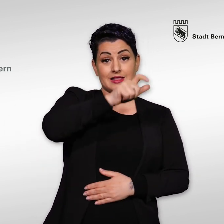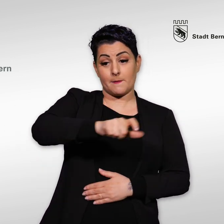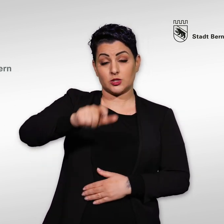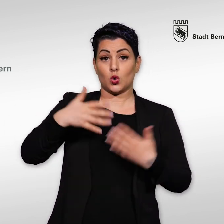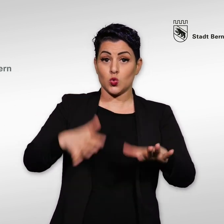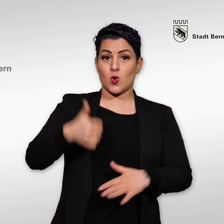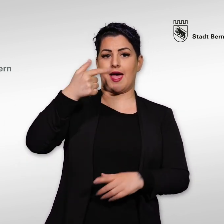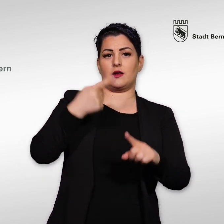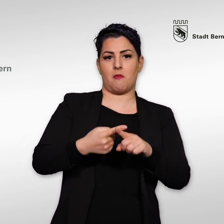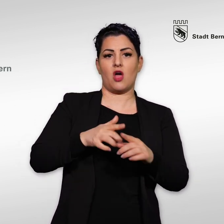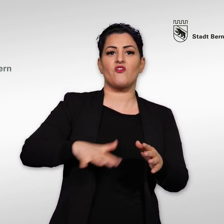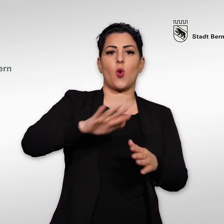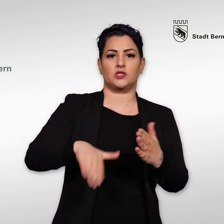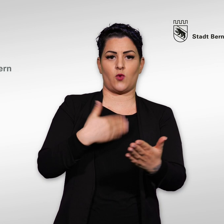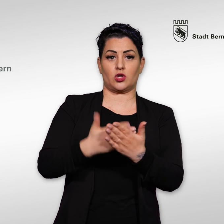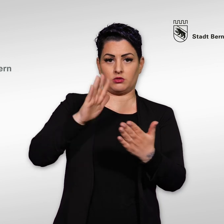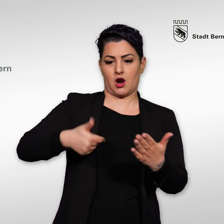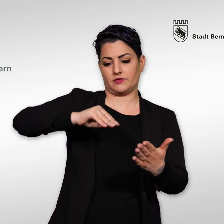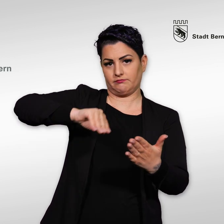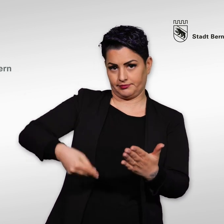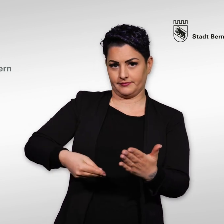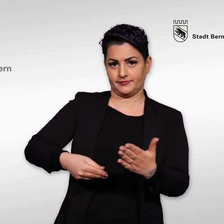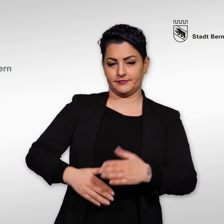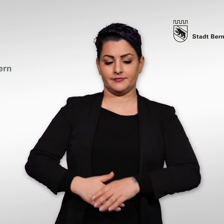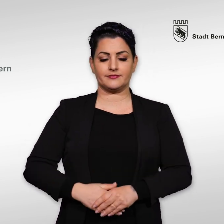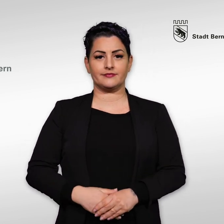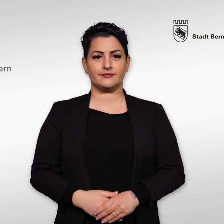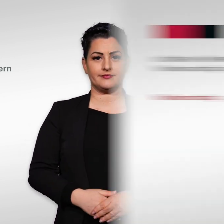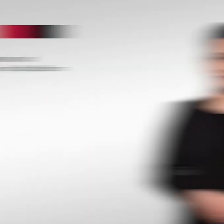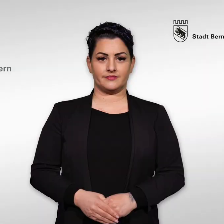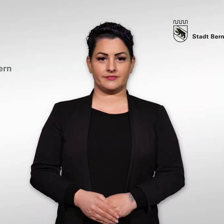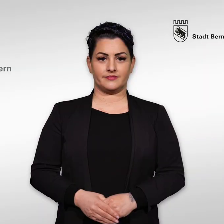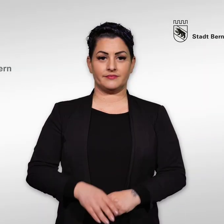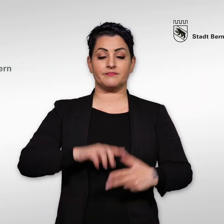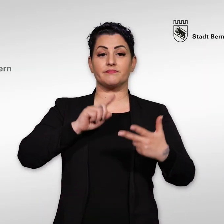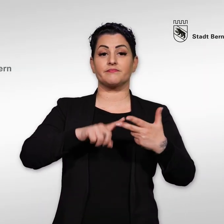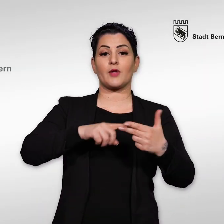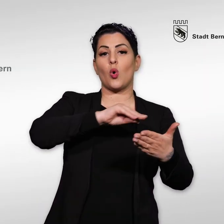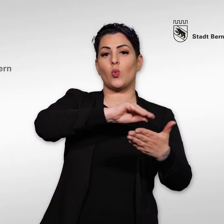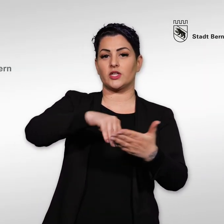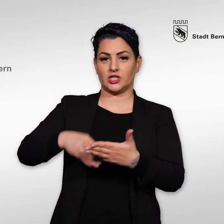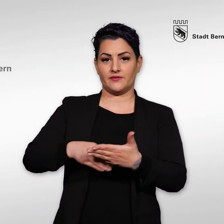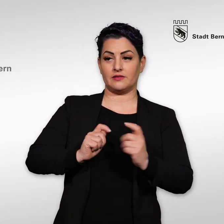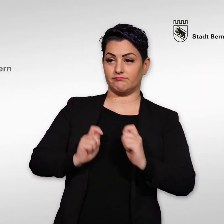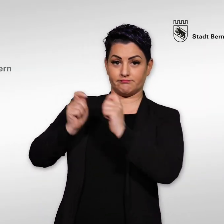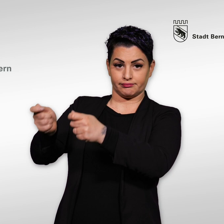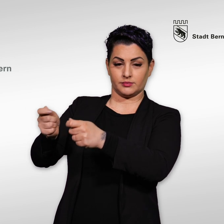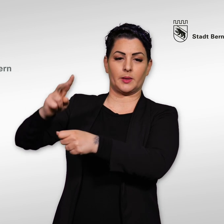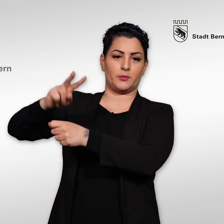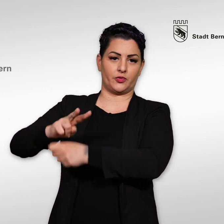Jede Person darf einen Volksvorschlag nur einmal unterschreiben. 3. Unterschriften einreichen und